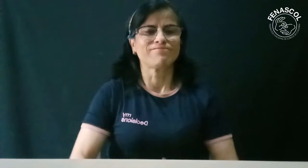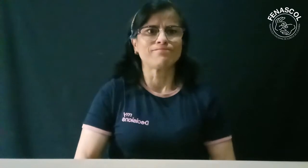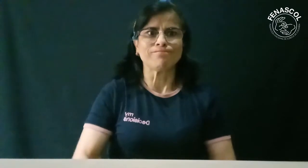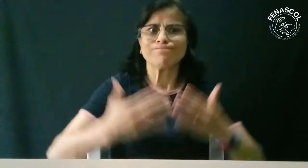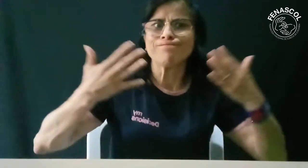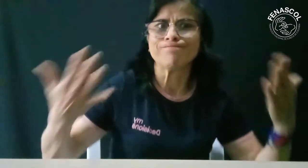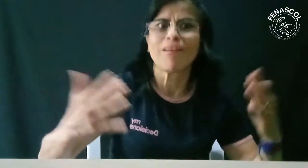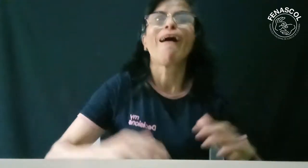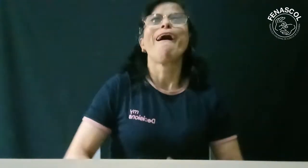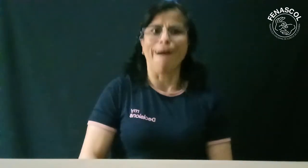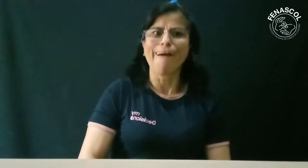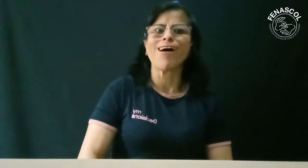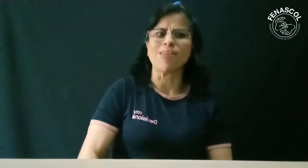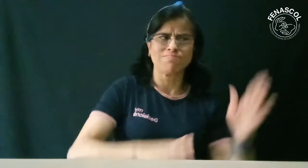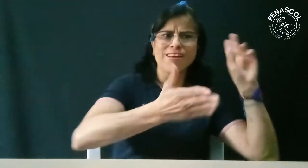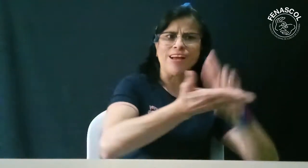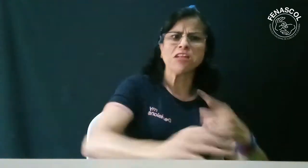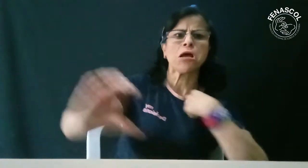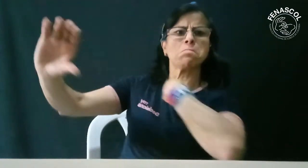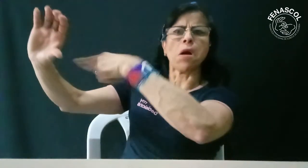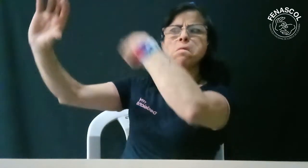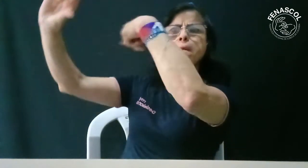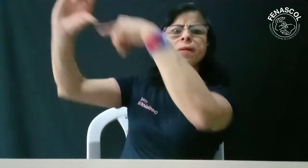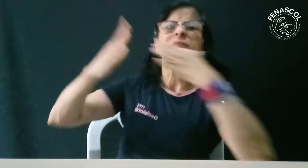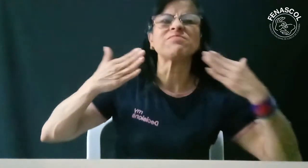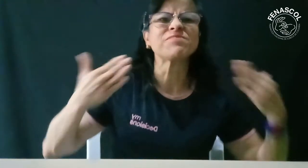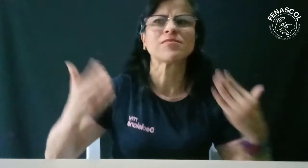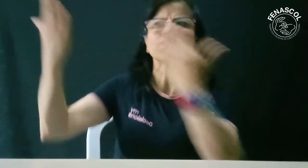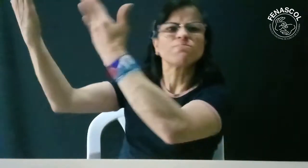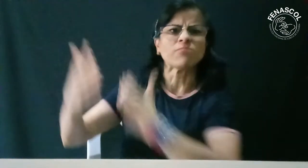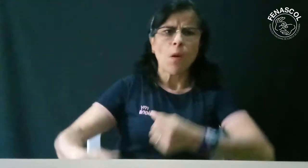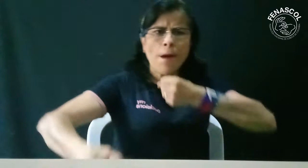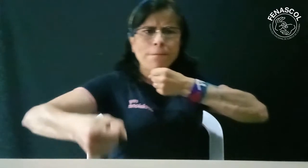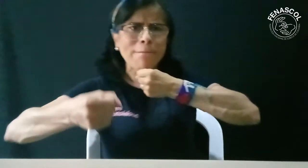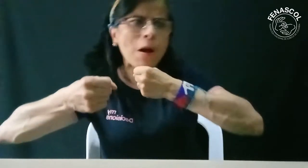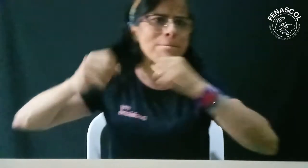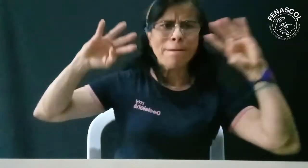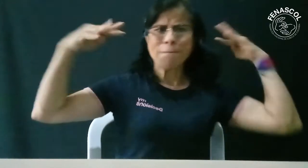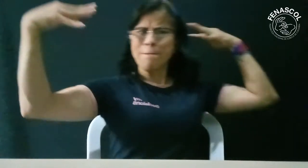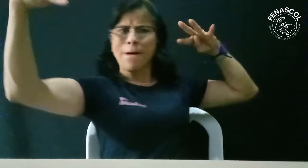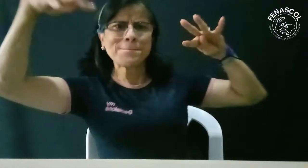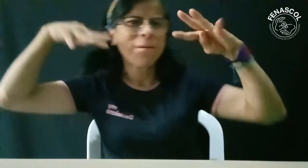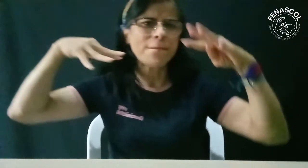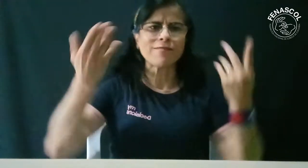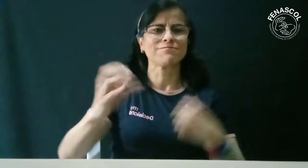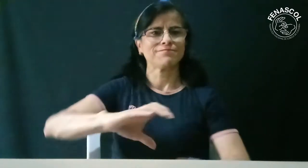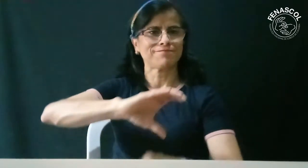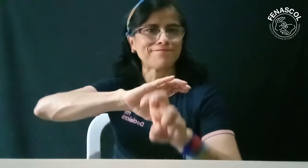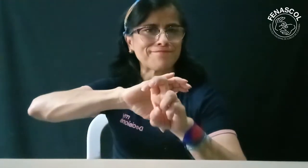todos nos apoyen en esta movilización. Eso sería excelente. Vamos a informar a los diferentes medios de